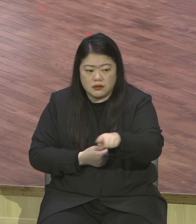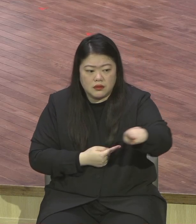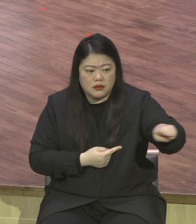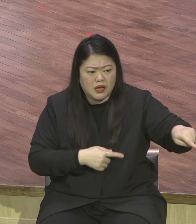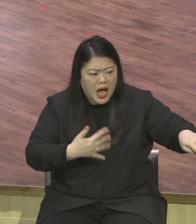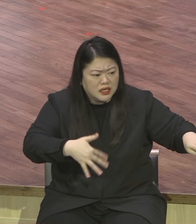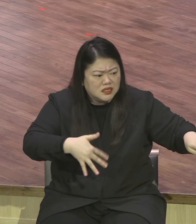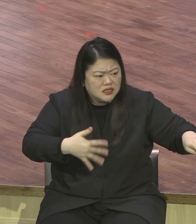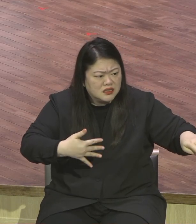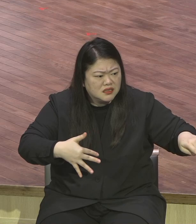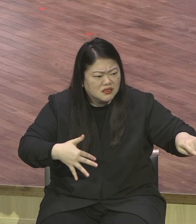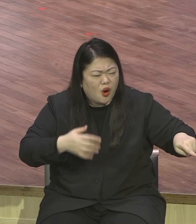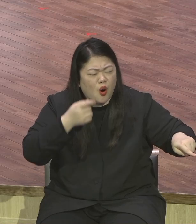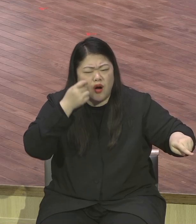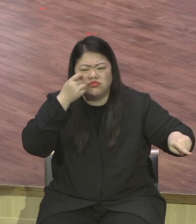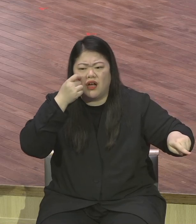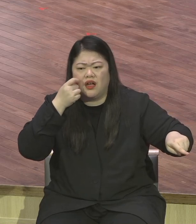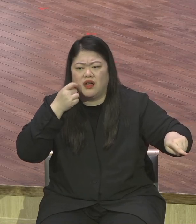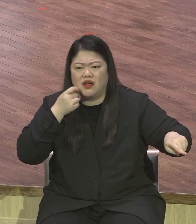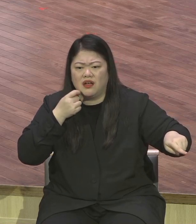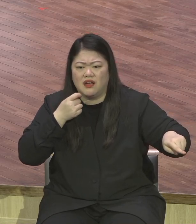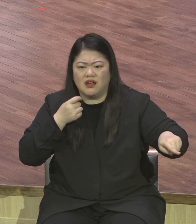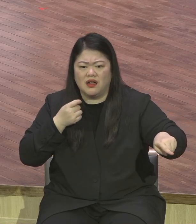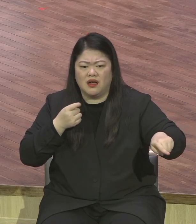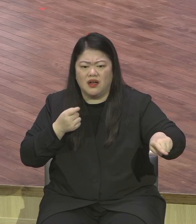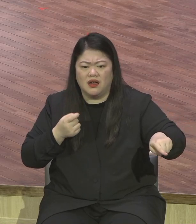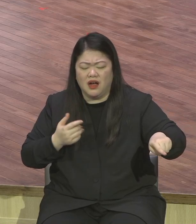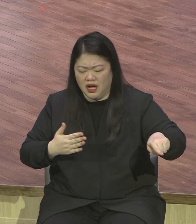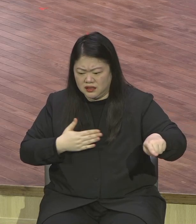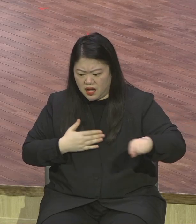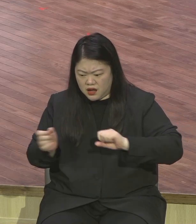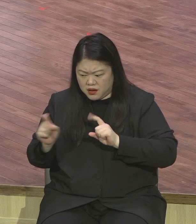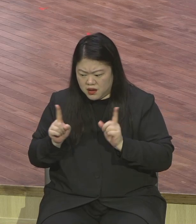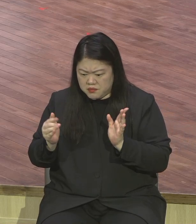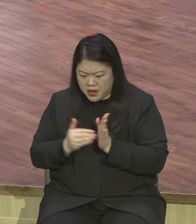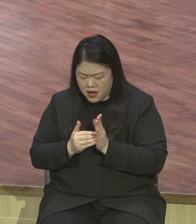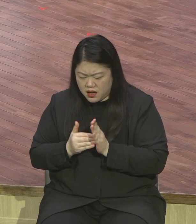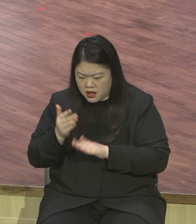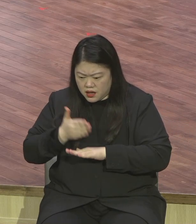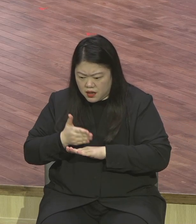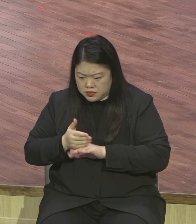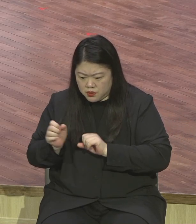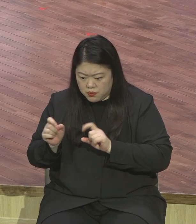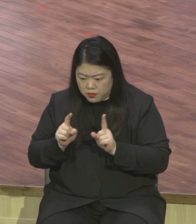때 세상 영혼들을 보면서 그 눈을 돌려서 그 영혼들에게 봄을 증가하고 싶은 마음이 생기죠